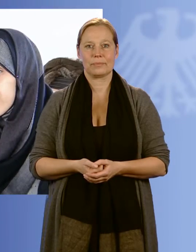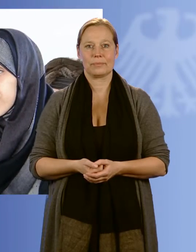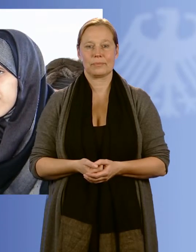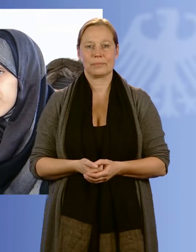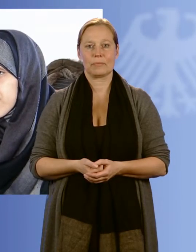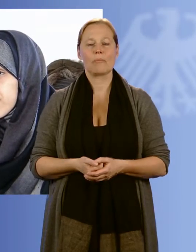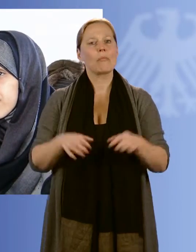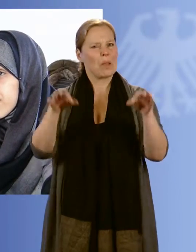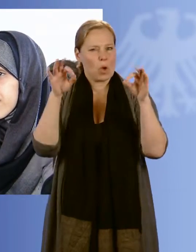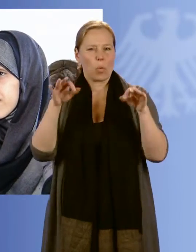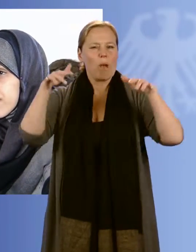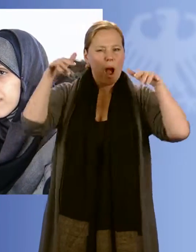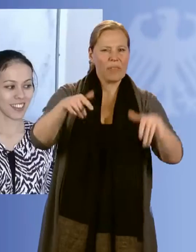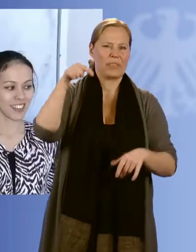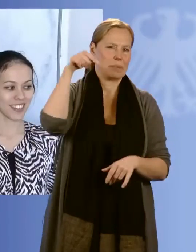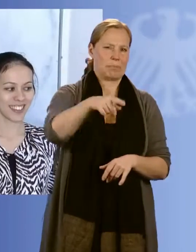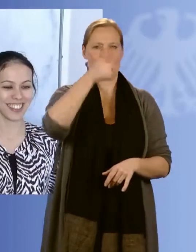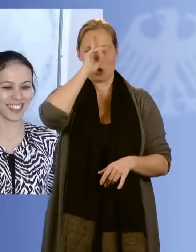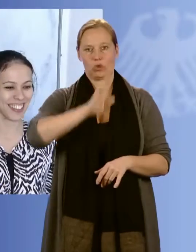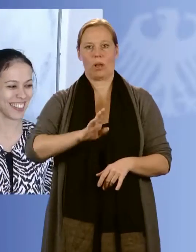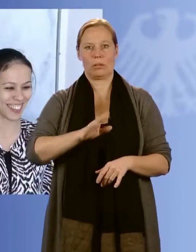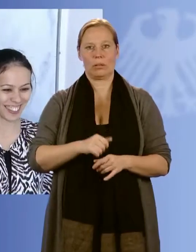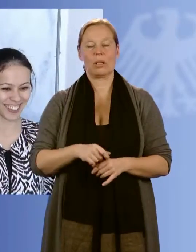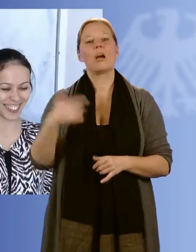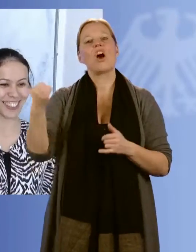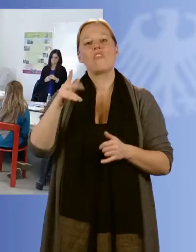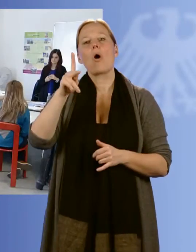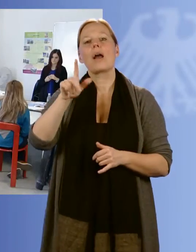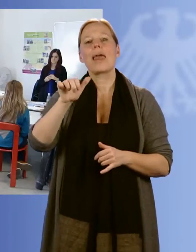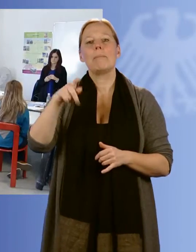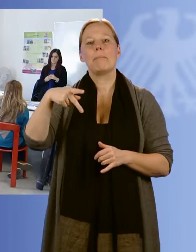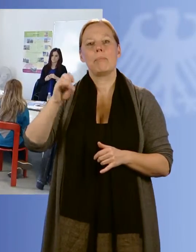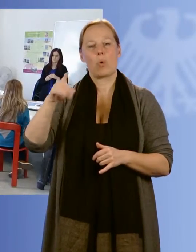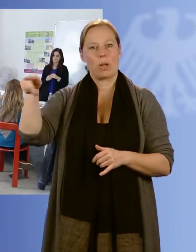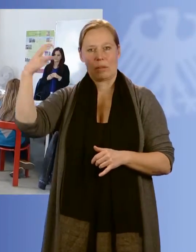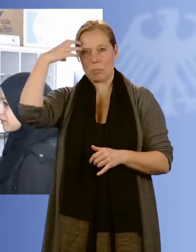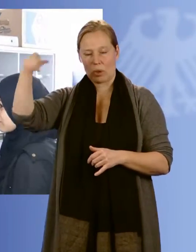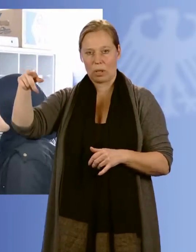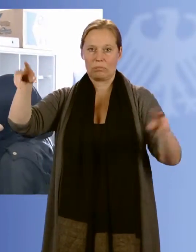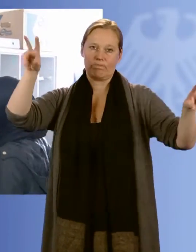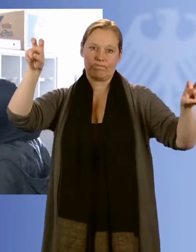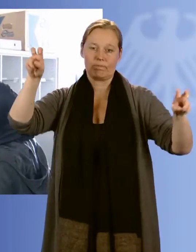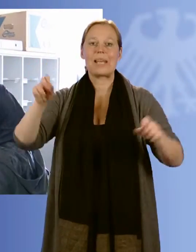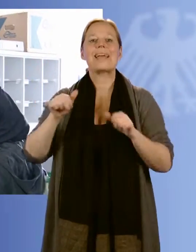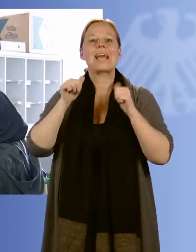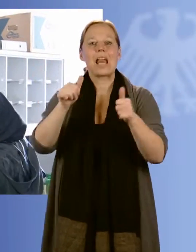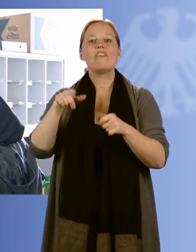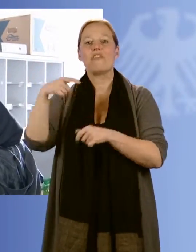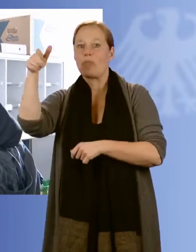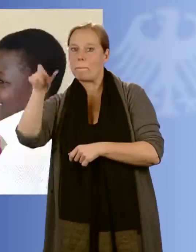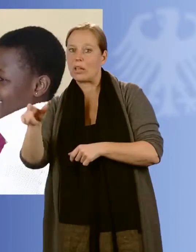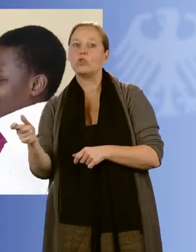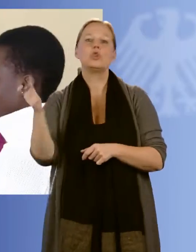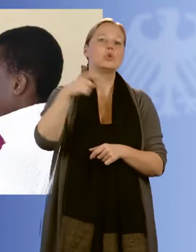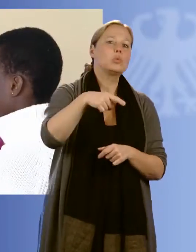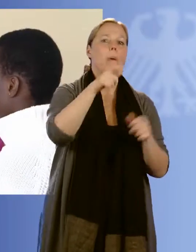Gut ankommen in Deutschland, dafür steht Sadiya Klepo in München mit ihrem Verein Hilfe von Mensch zu Mensch. Und